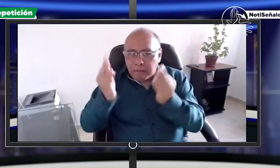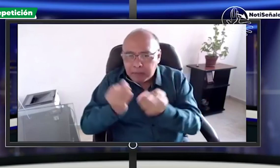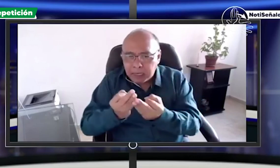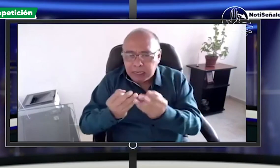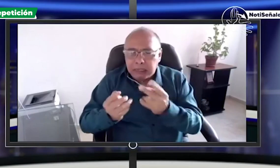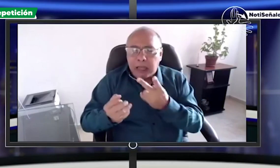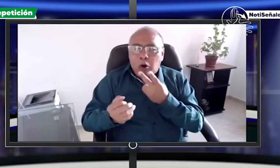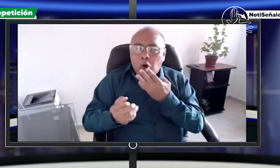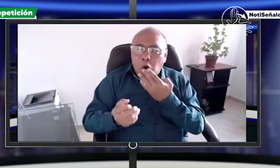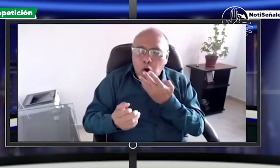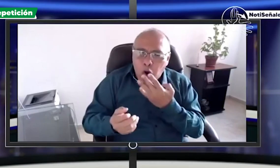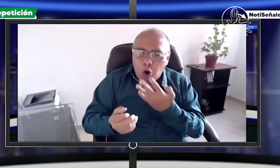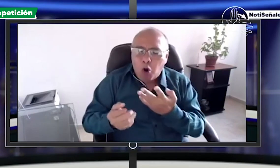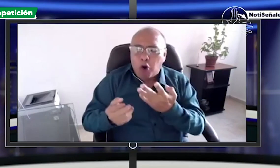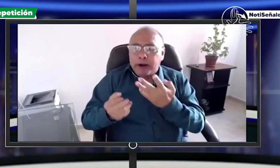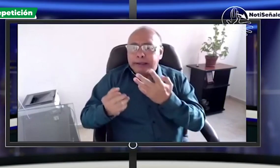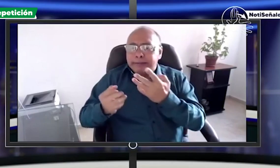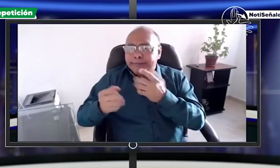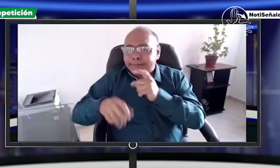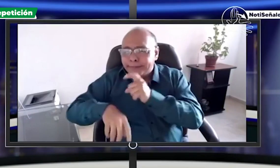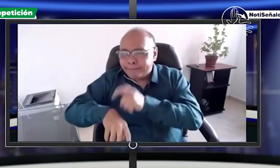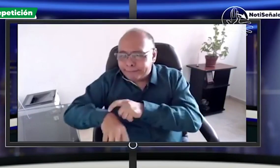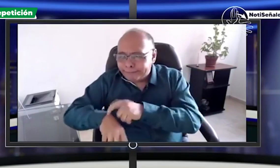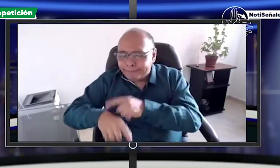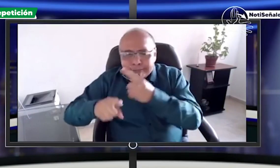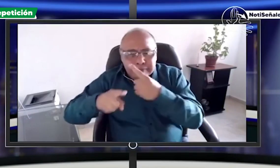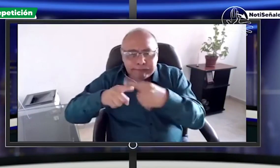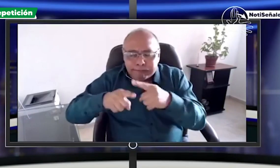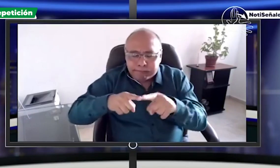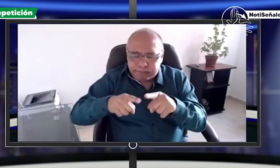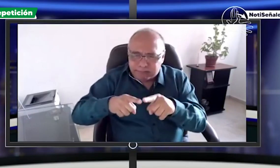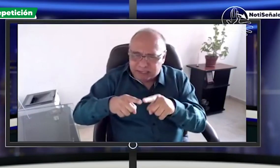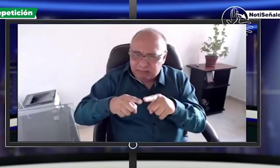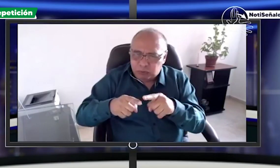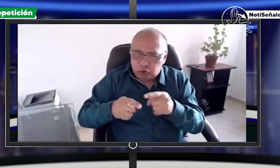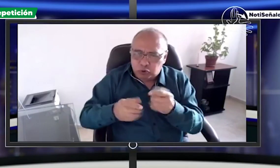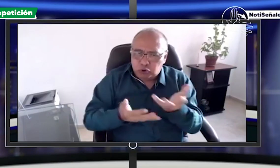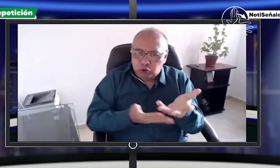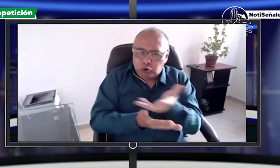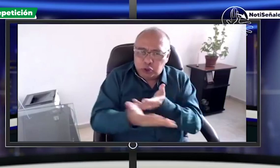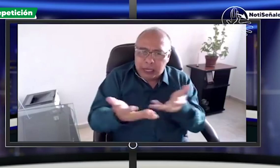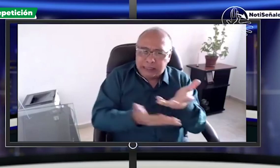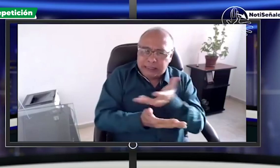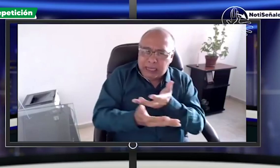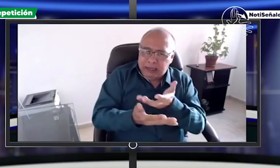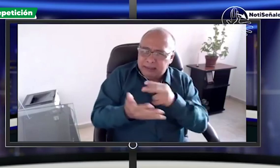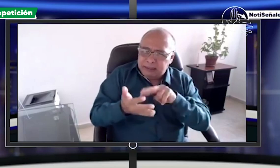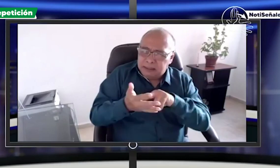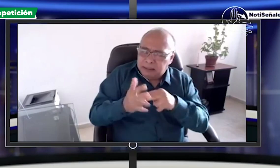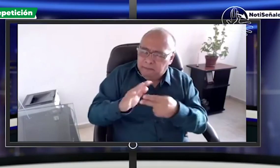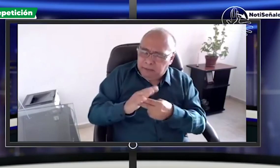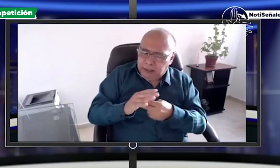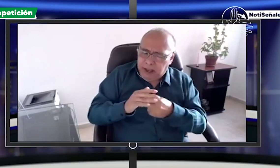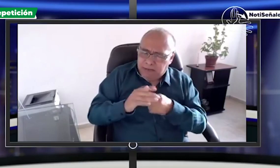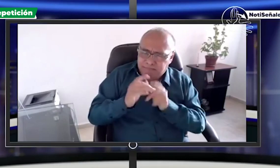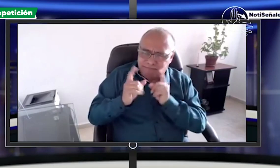por ejemplo vídeos que tienen que ver con vocabulario de familia colores nociones temporales solamente